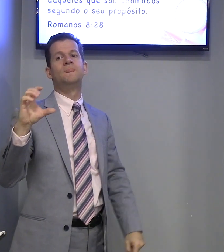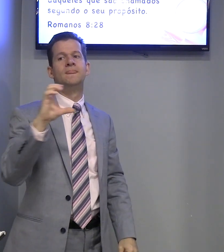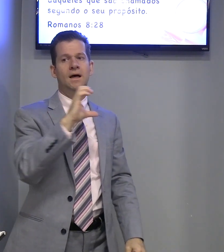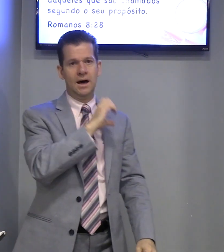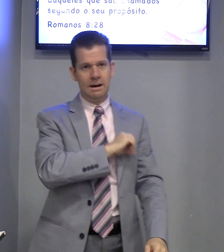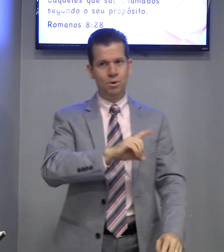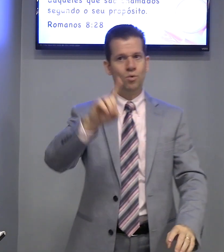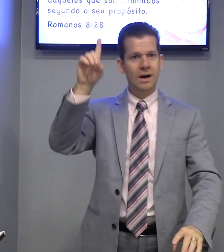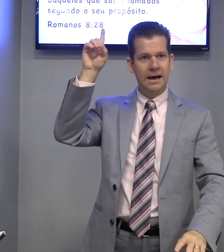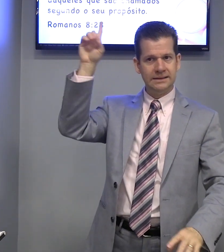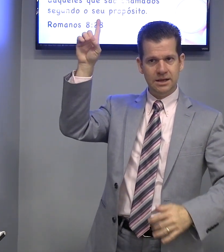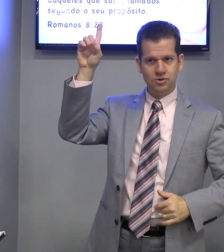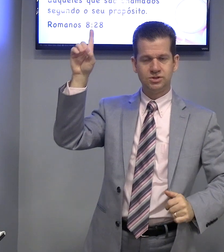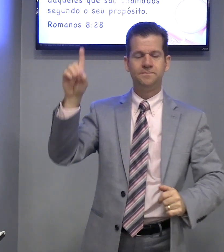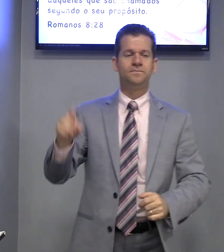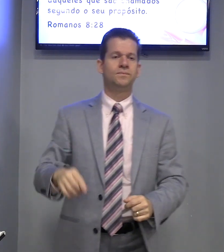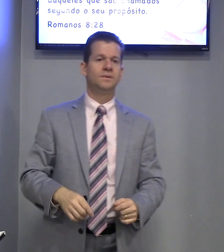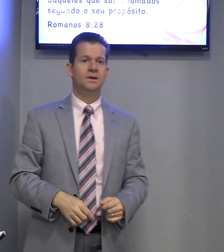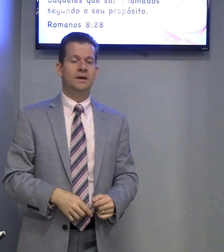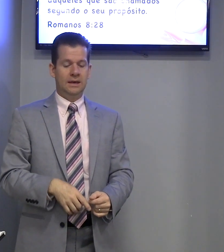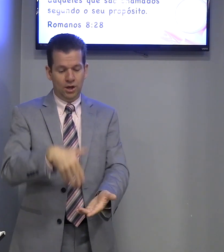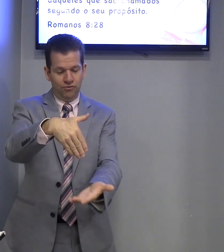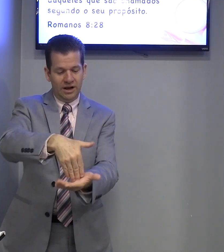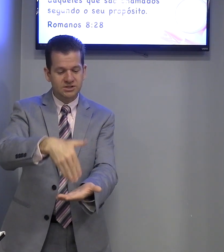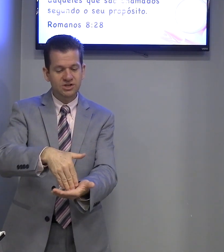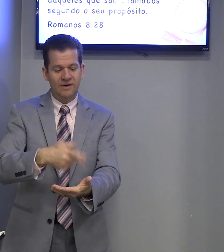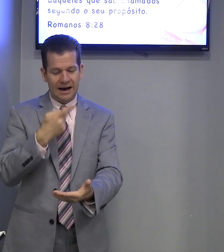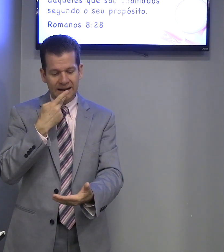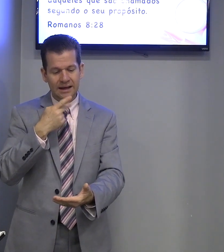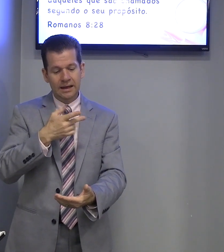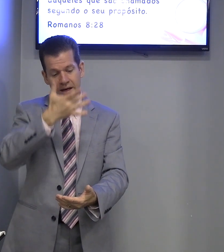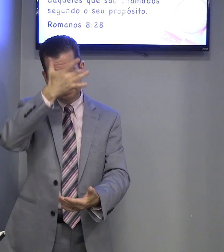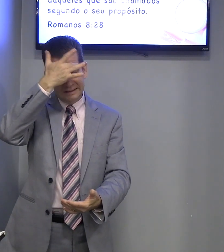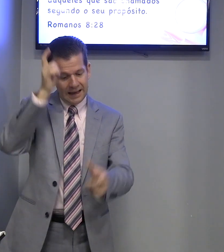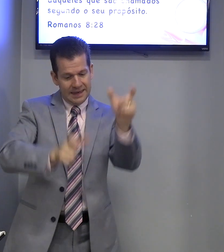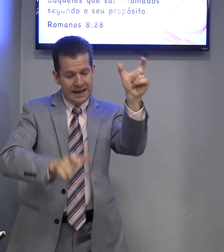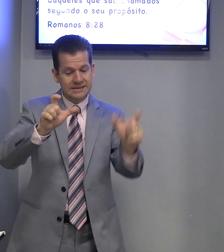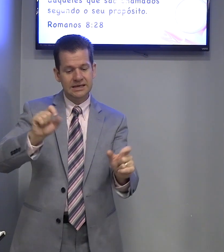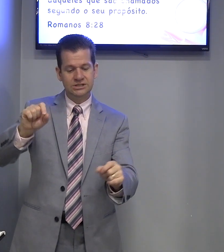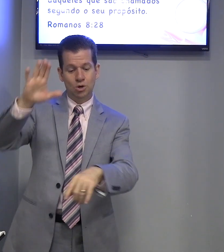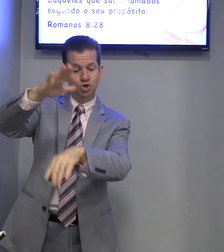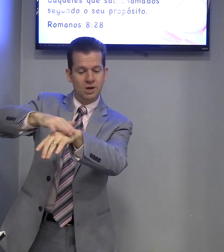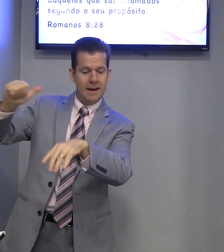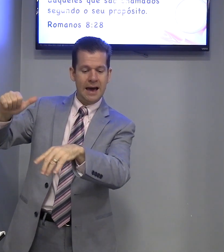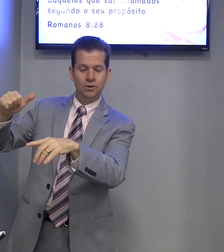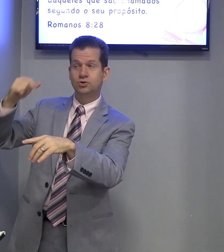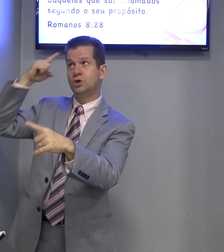Amam a Deus. E, no finalzinho, fala daqueles que são chamados,